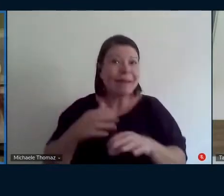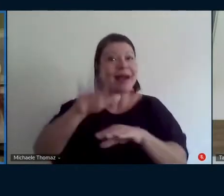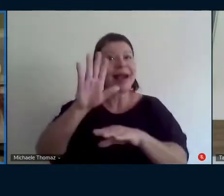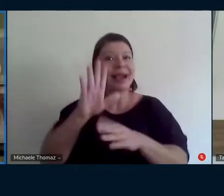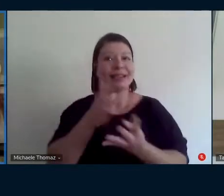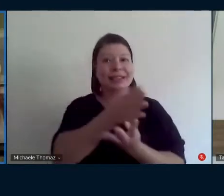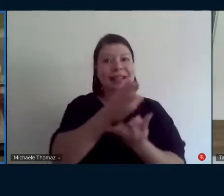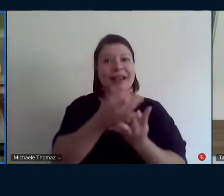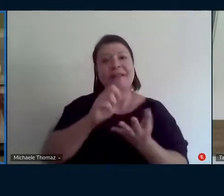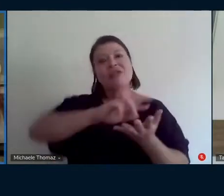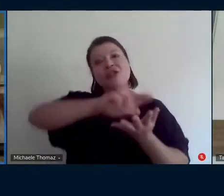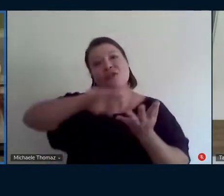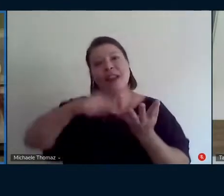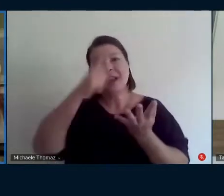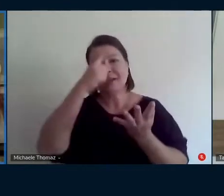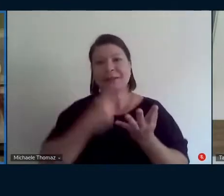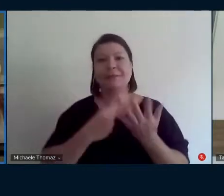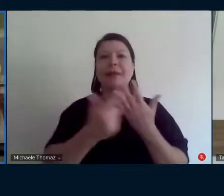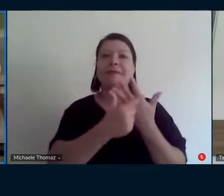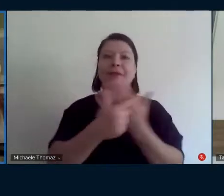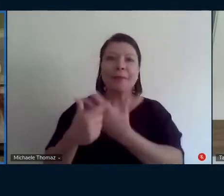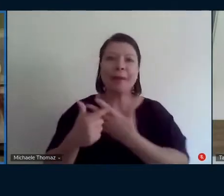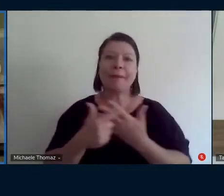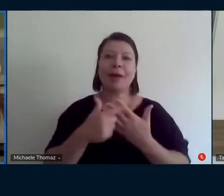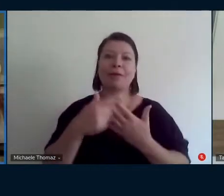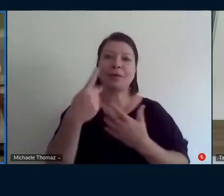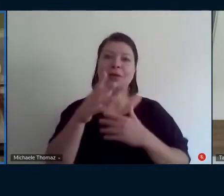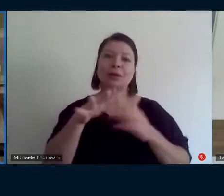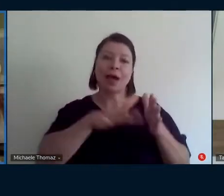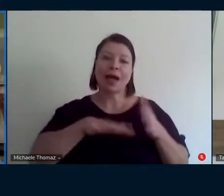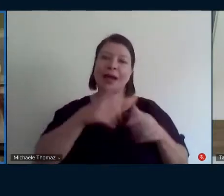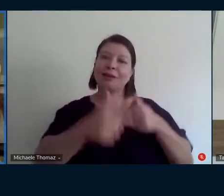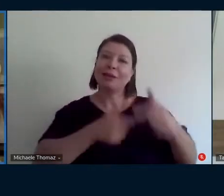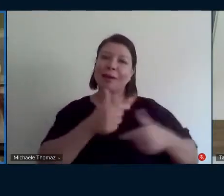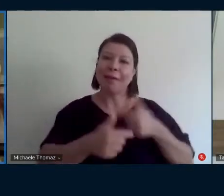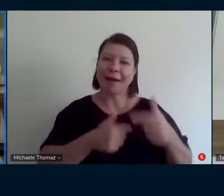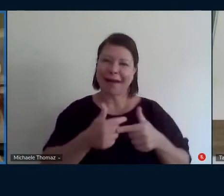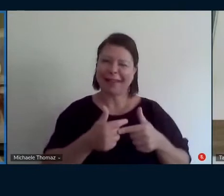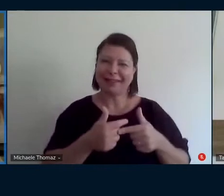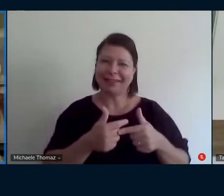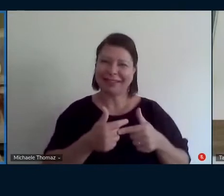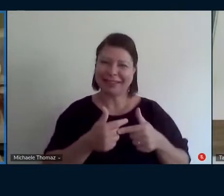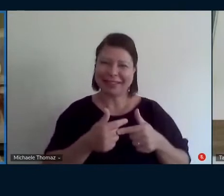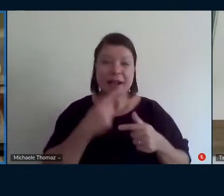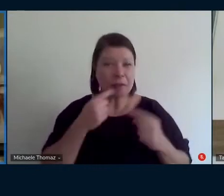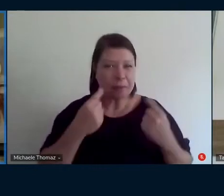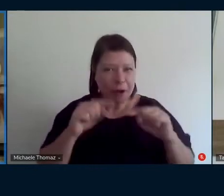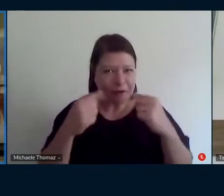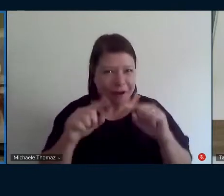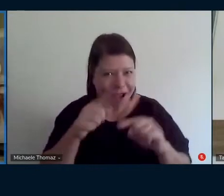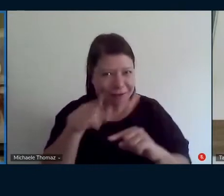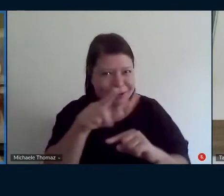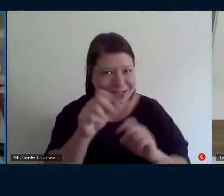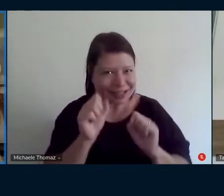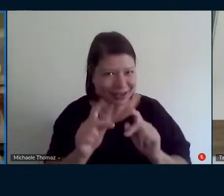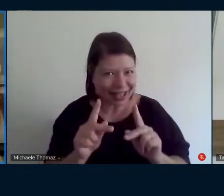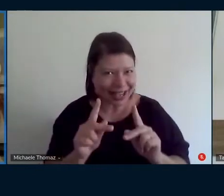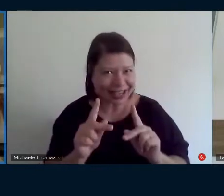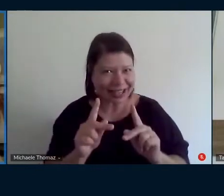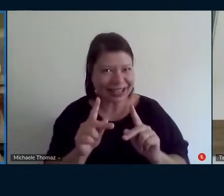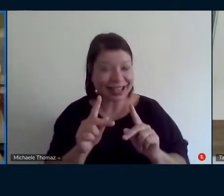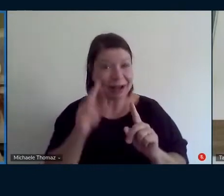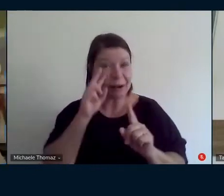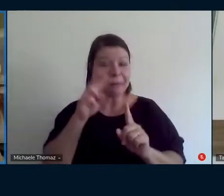tese então fica com esse incômodo porque eu fiquei eu fiquei o tempo me